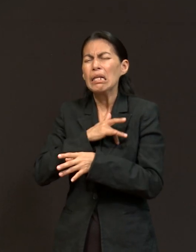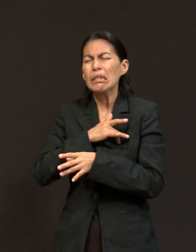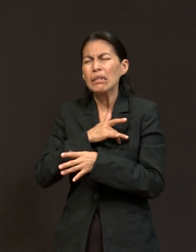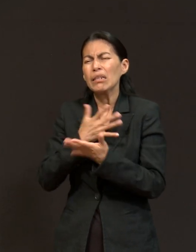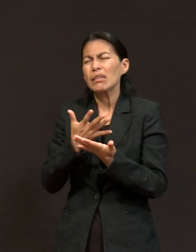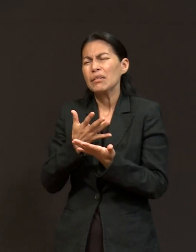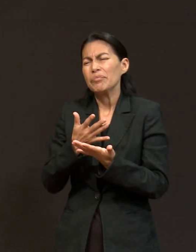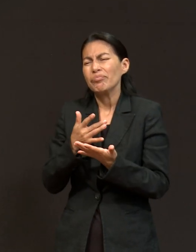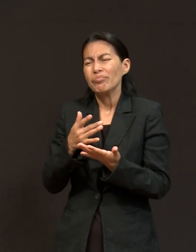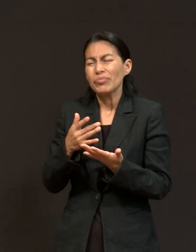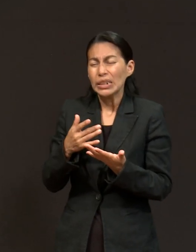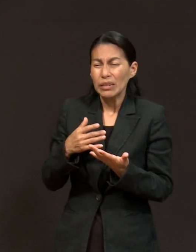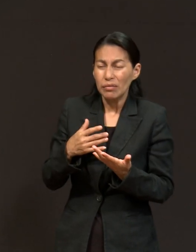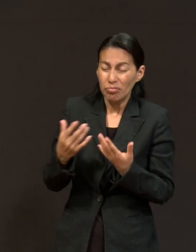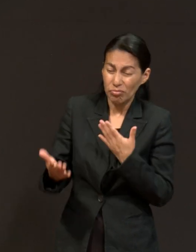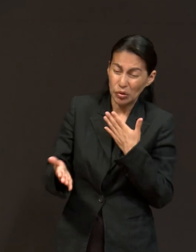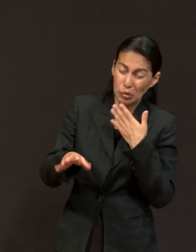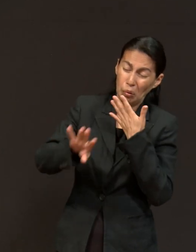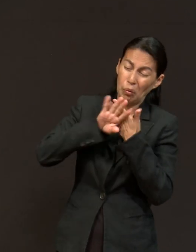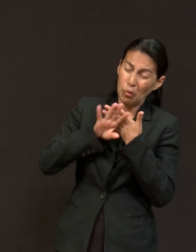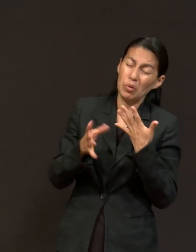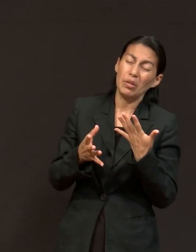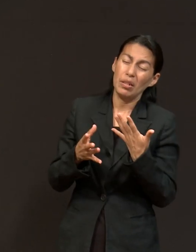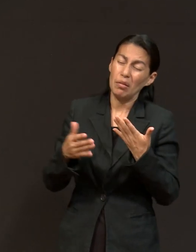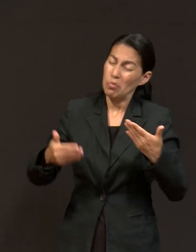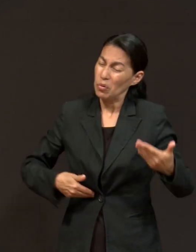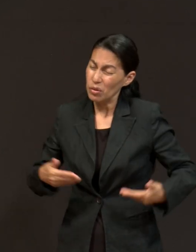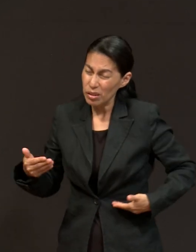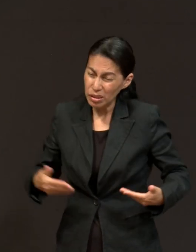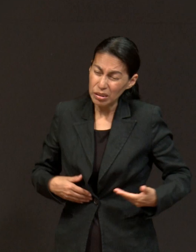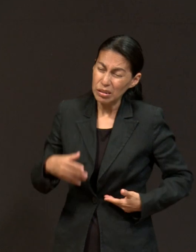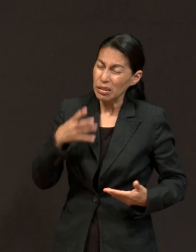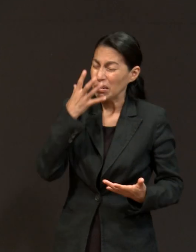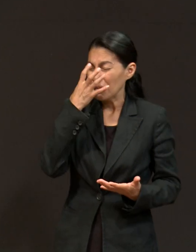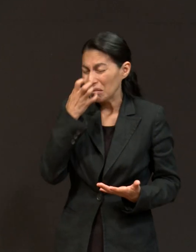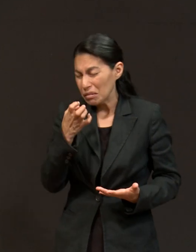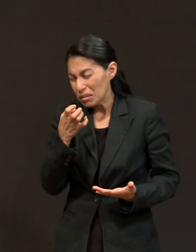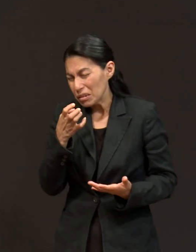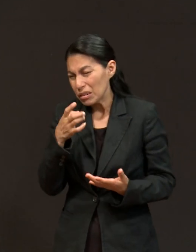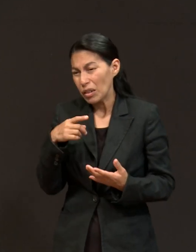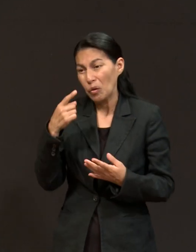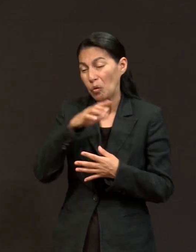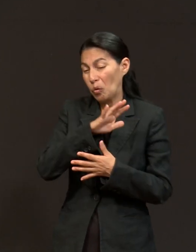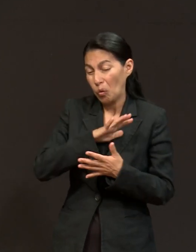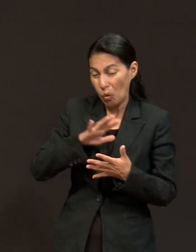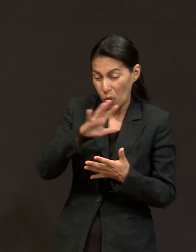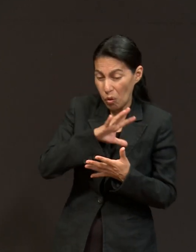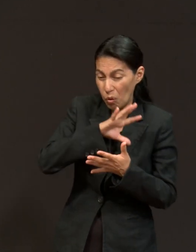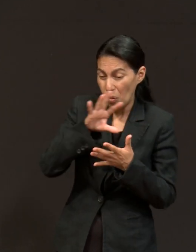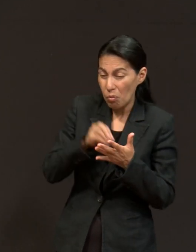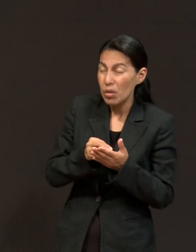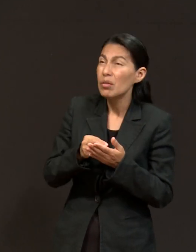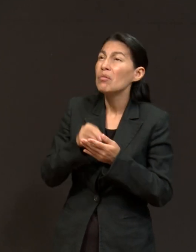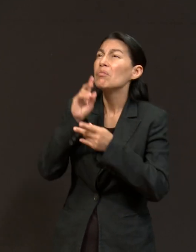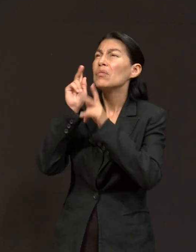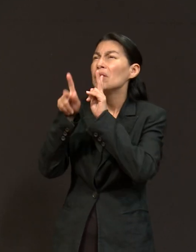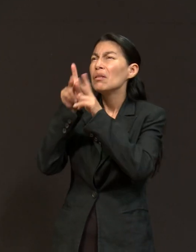sentía agredida, si me sentía molesta, si me había sentido triste. Entonces me di cuenta que la oración se alargaba hasta una hora.